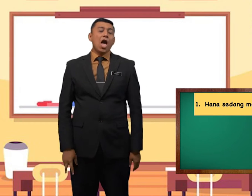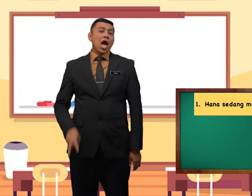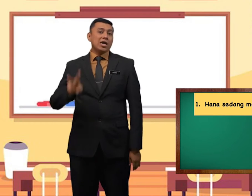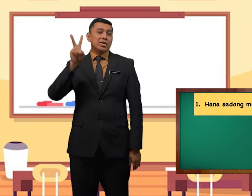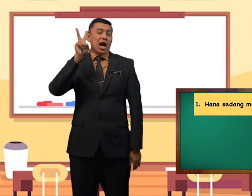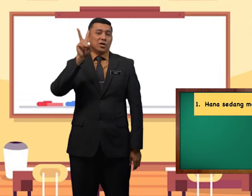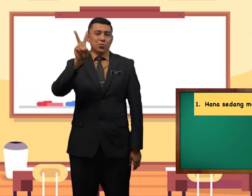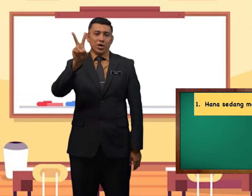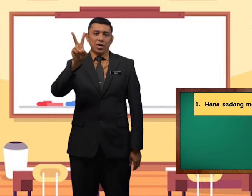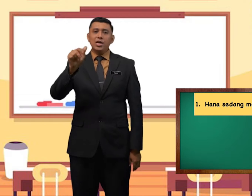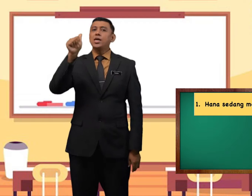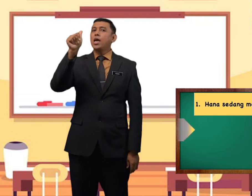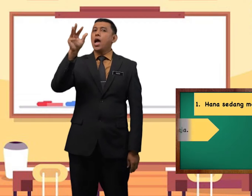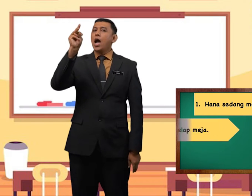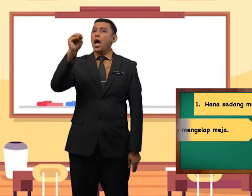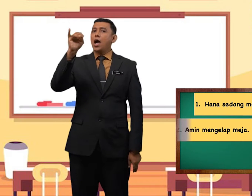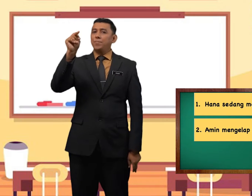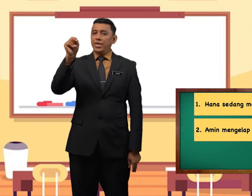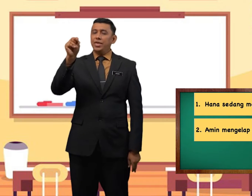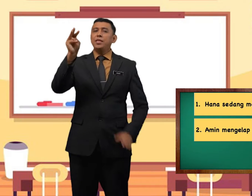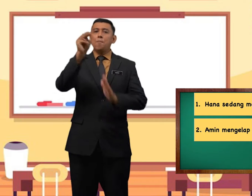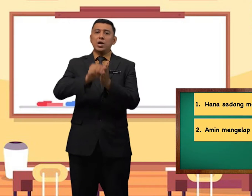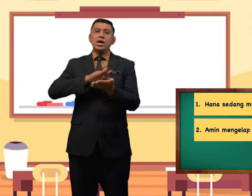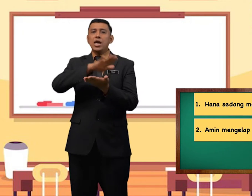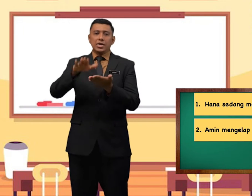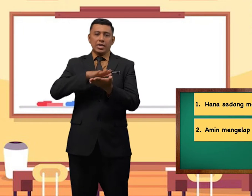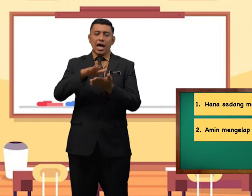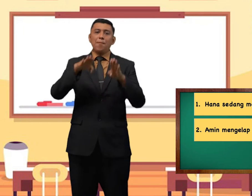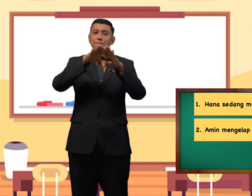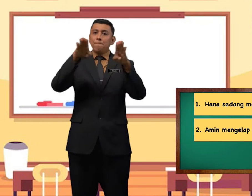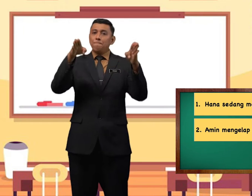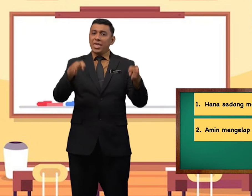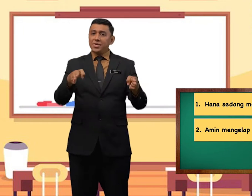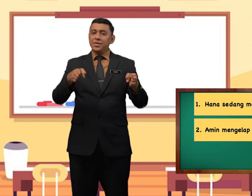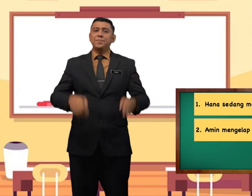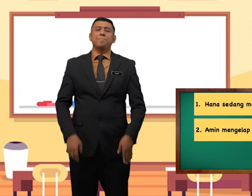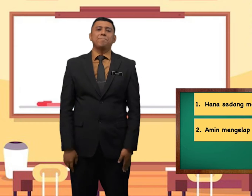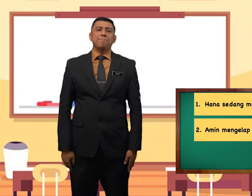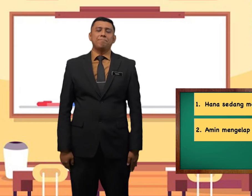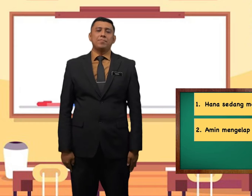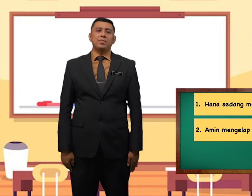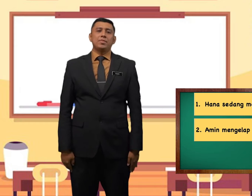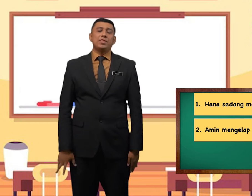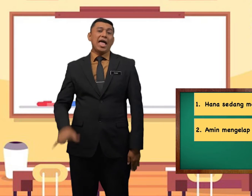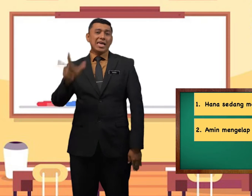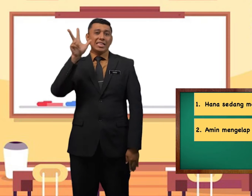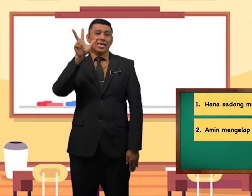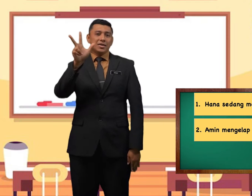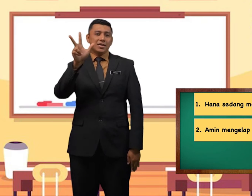Gang kedua Amin mengelak meja. Dan yang ketiga